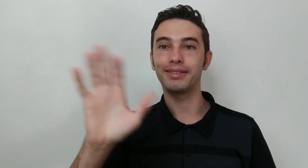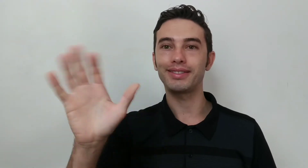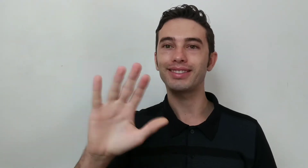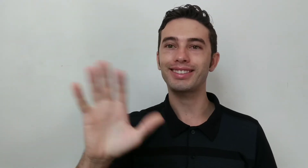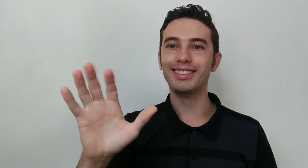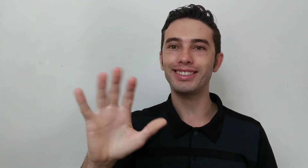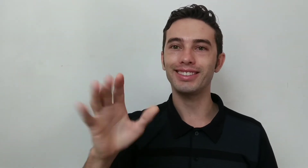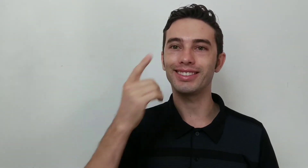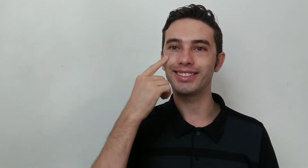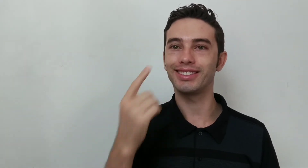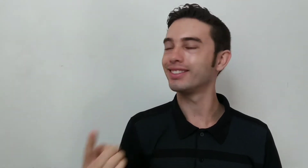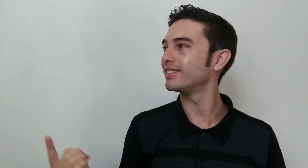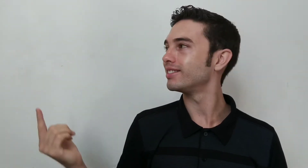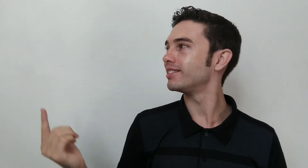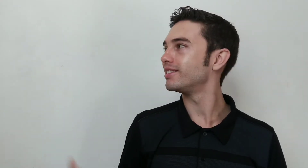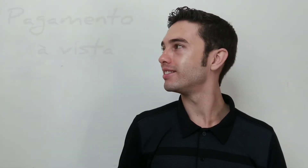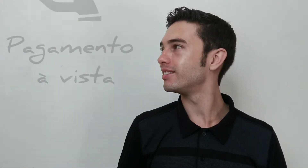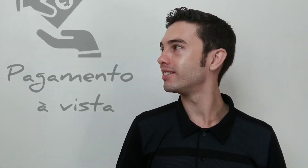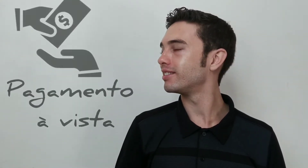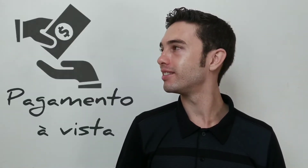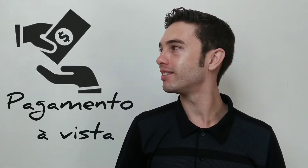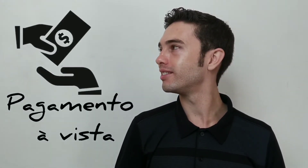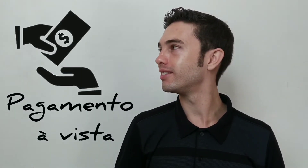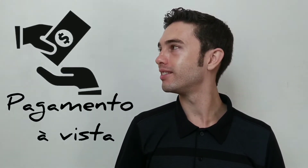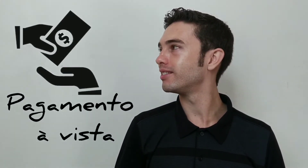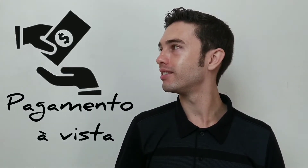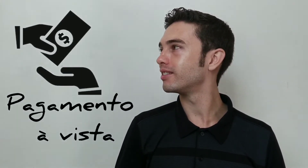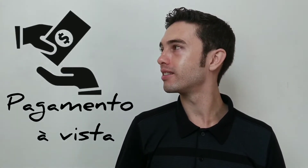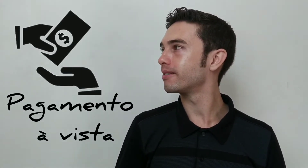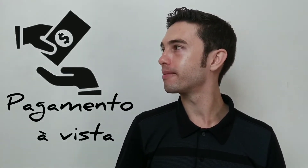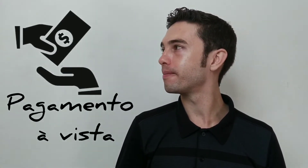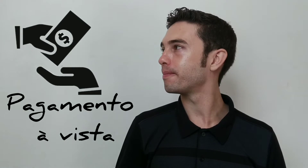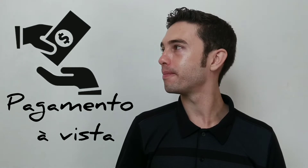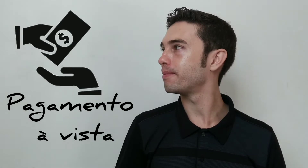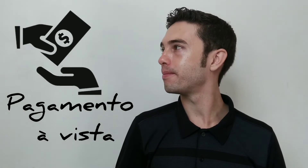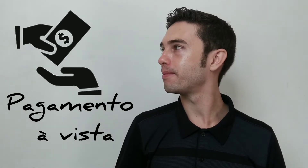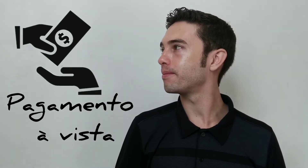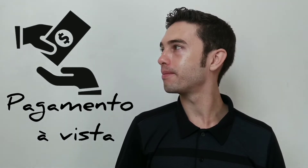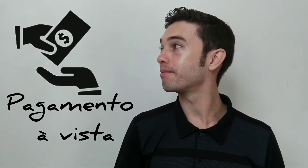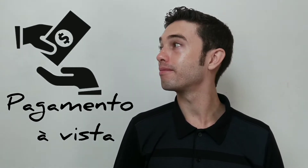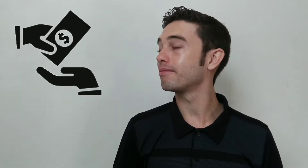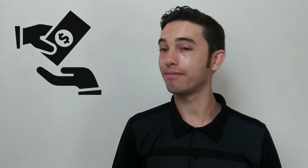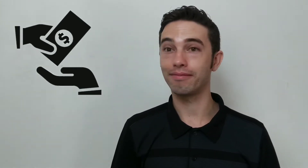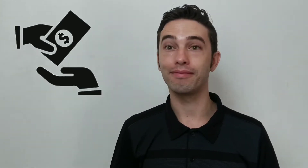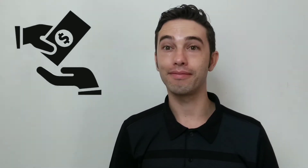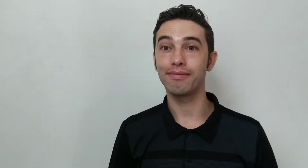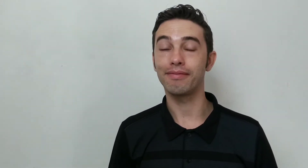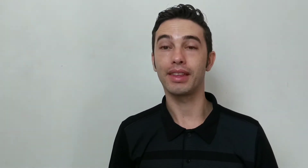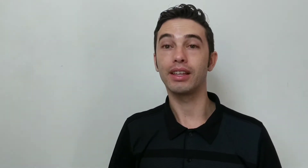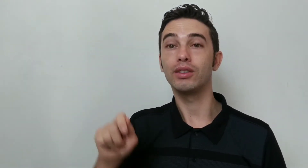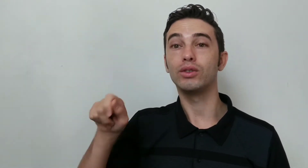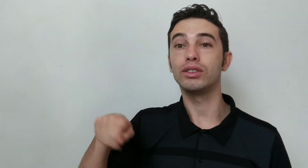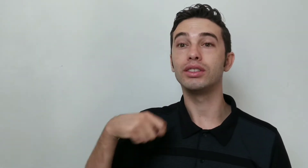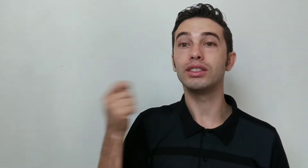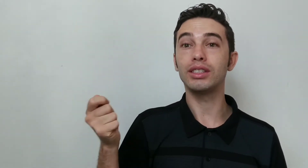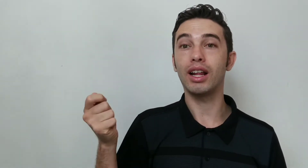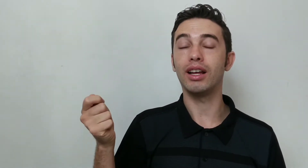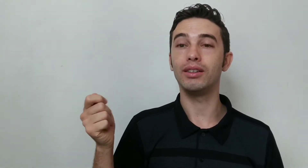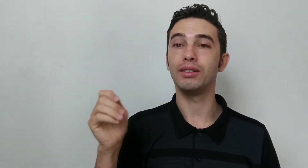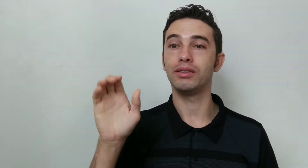E aí pessoal, vejam, pagamento à vista, então o